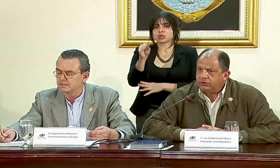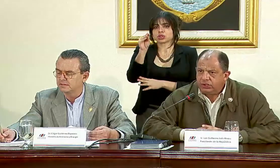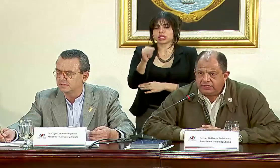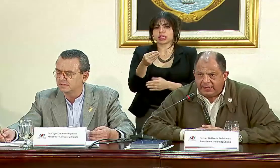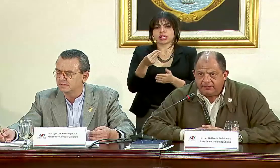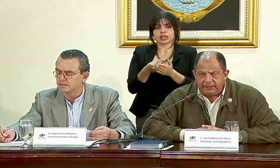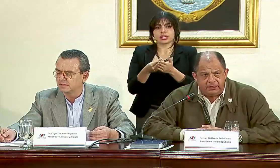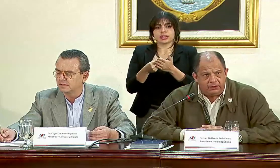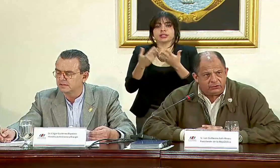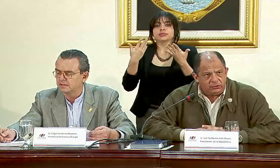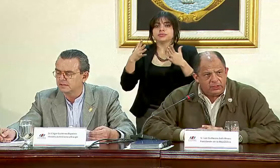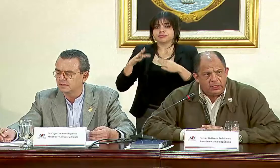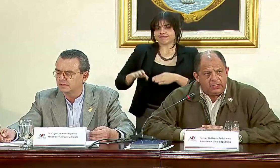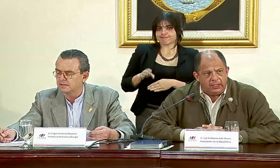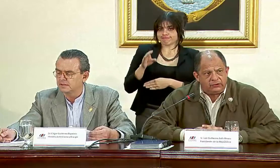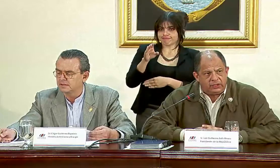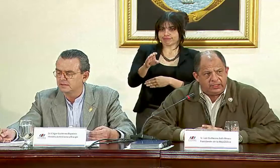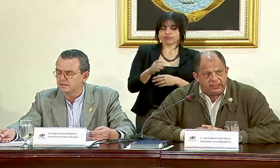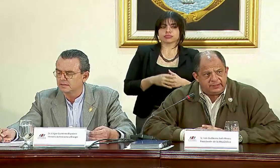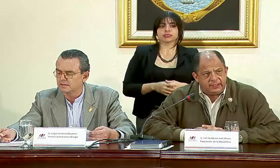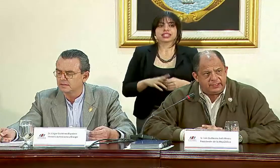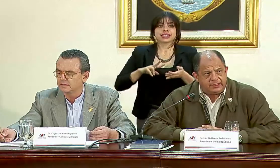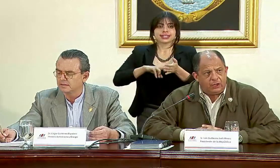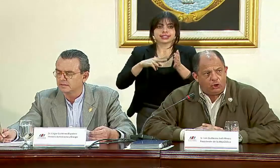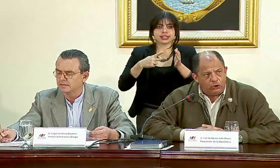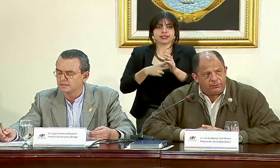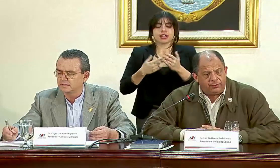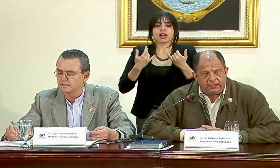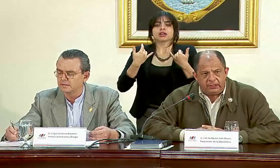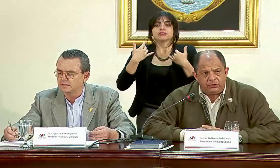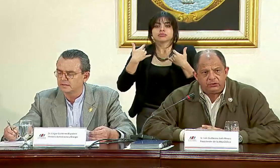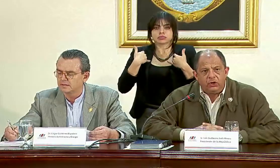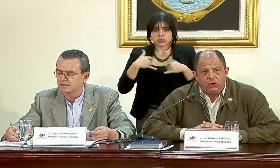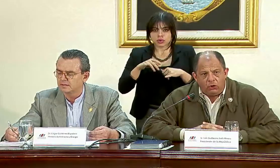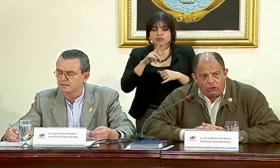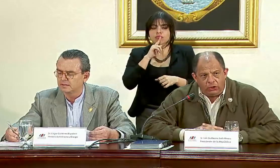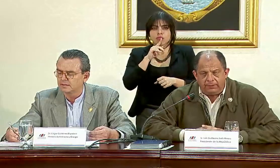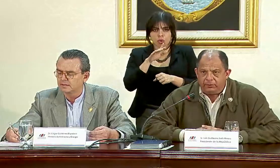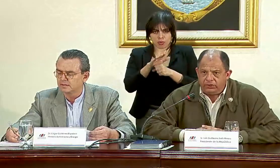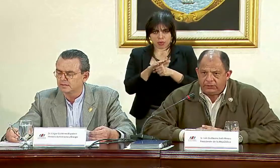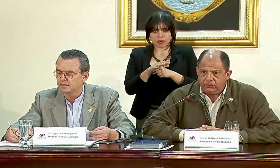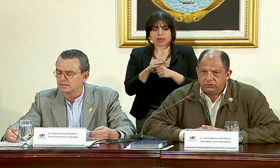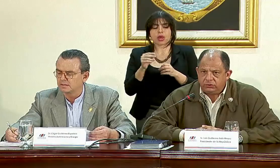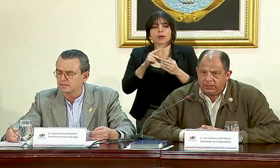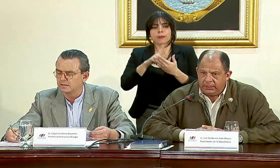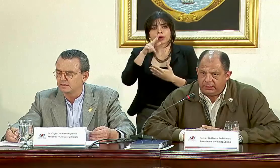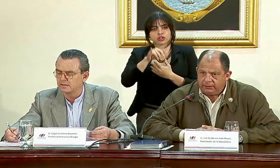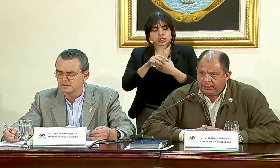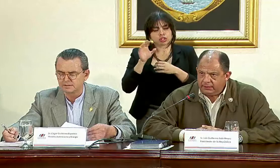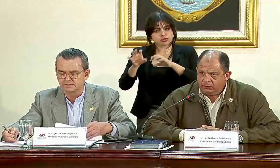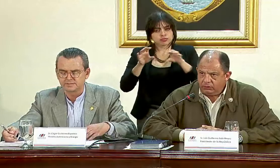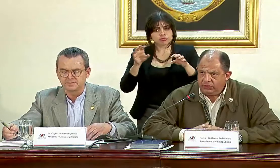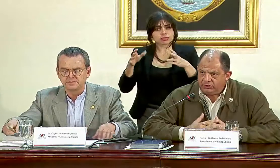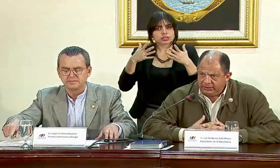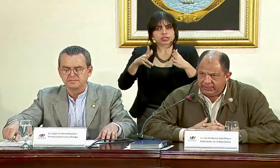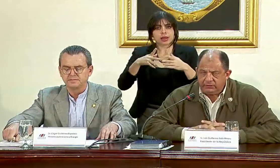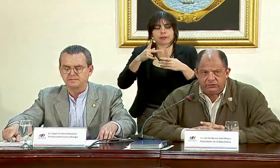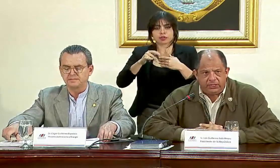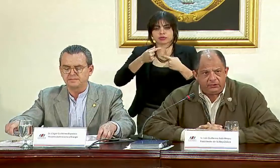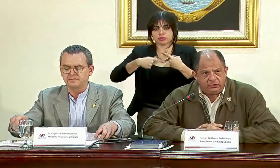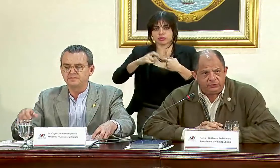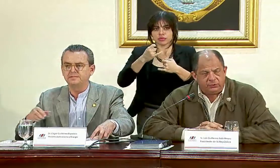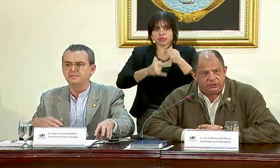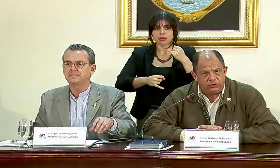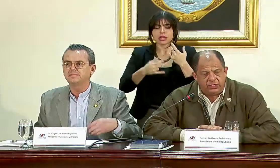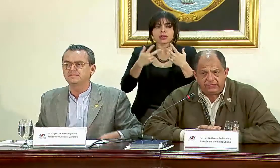esos recursos ya invertidos, eso quiere decir que están o comprometidos o en proyectos que serán concluidos y serán